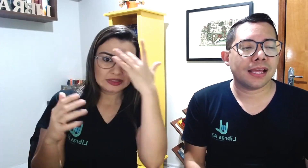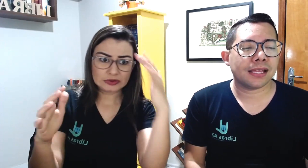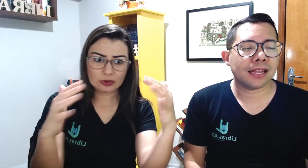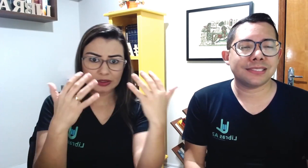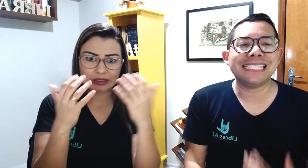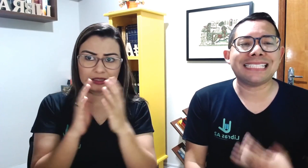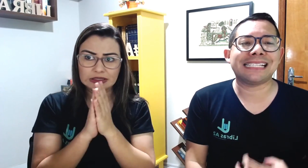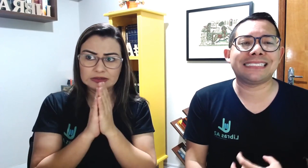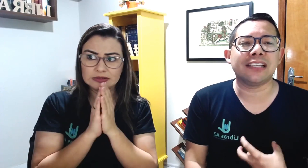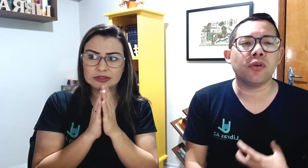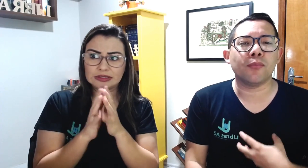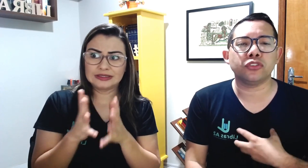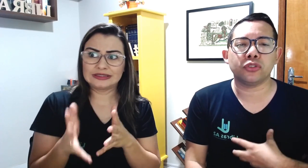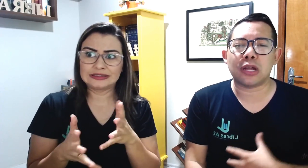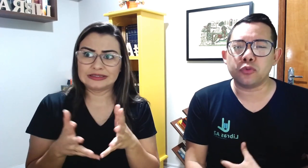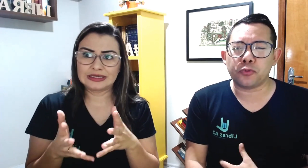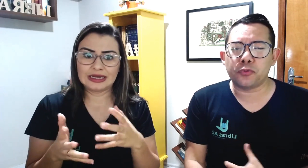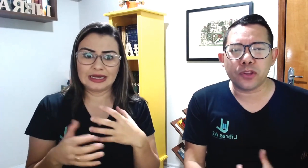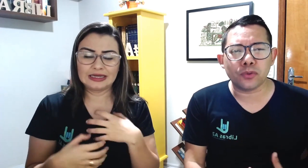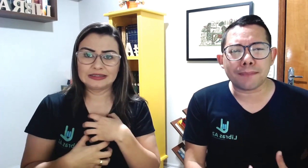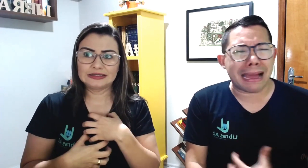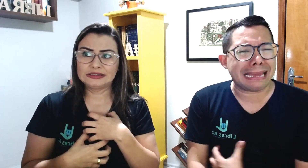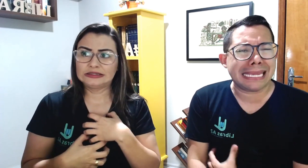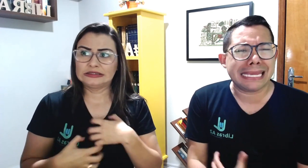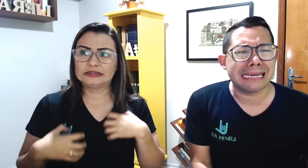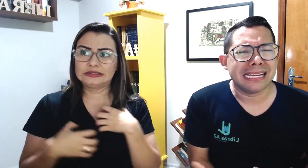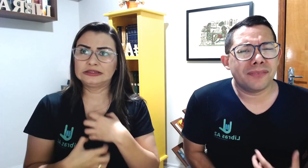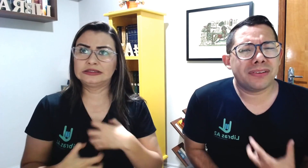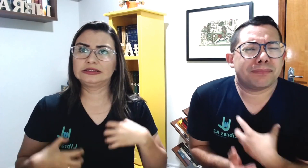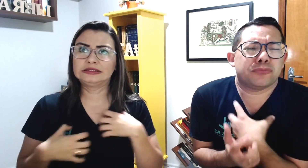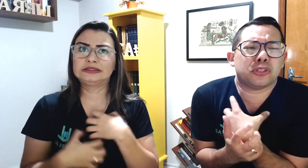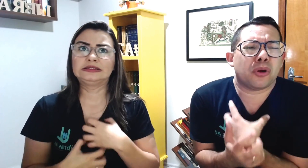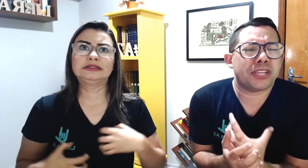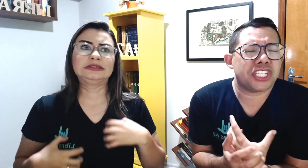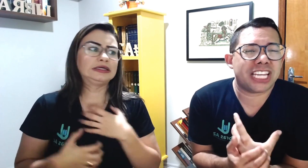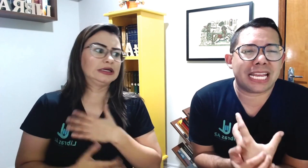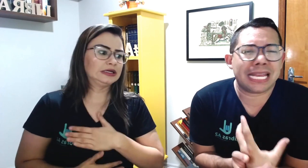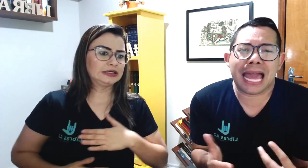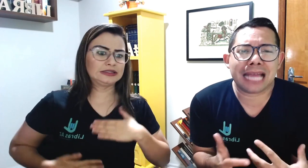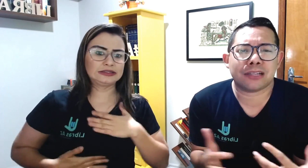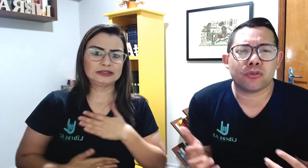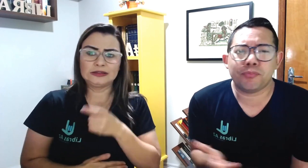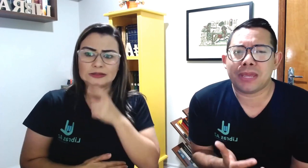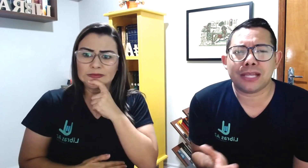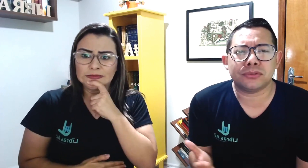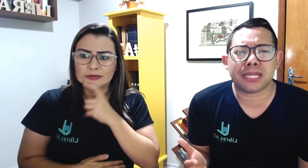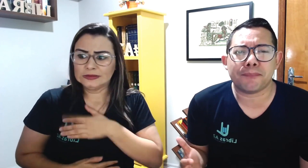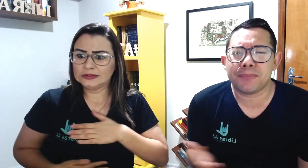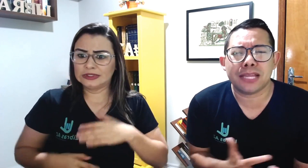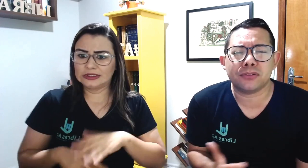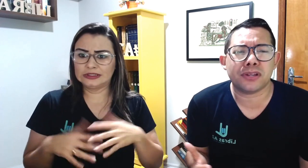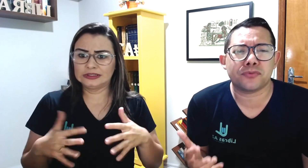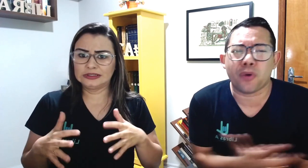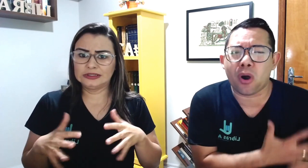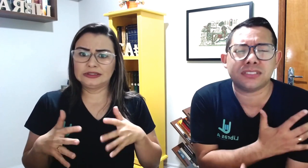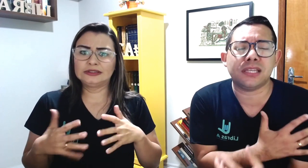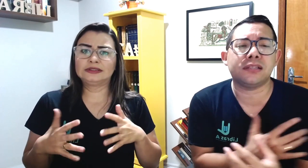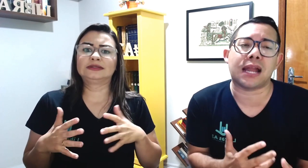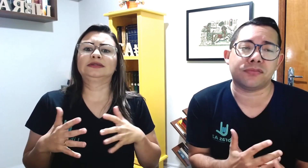sensação emocional do frio na barriga, fica totalmente gelada, com medo, tremendo, nervosa e trava.